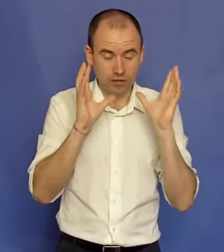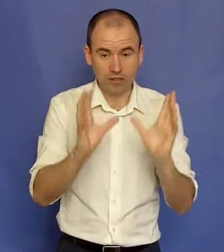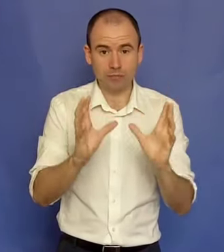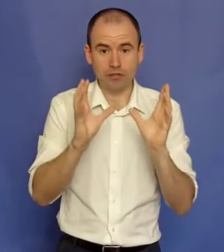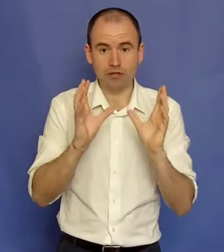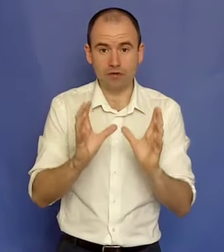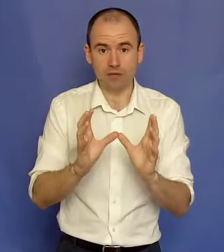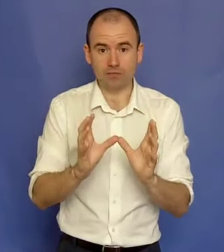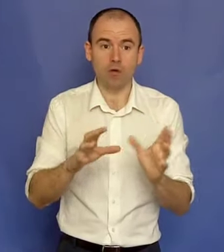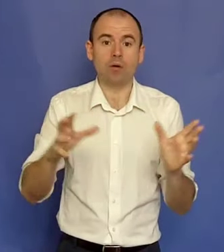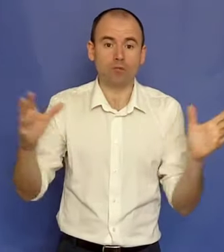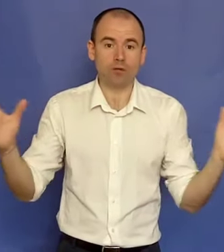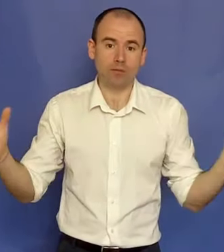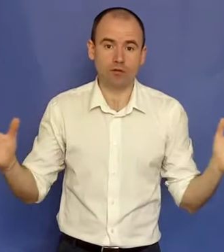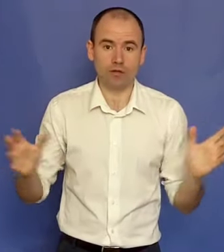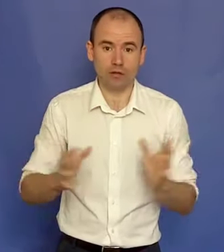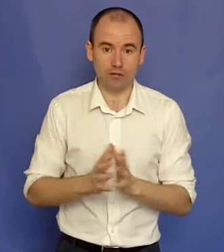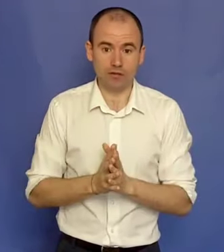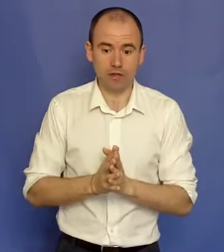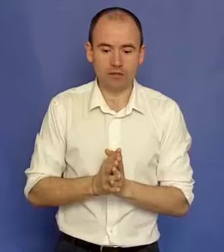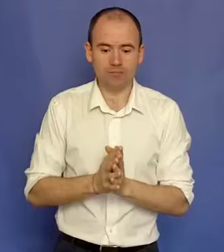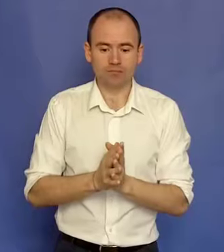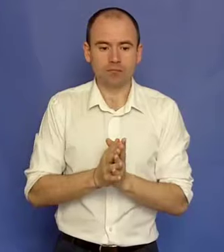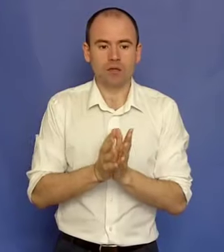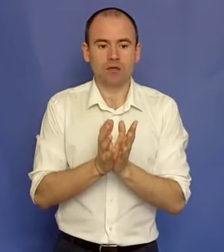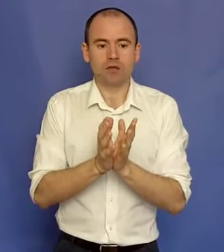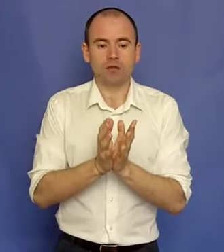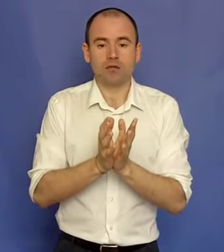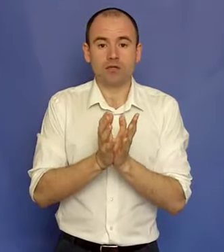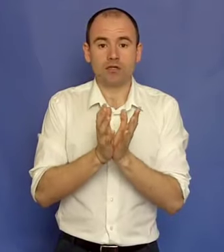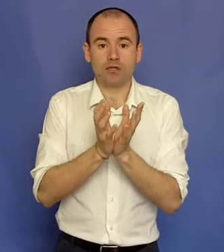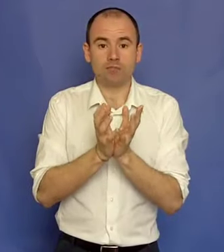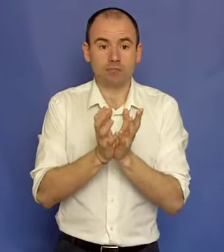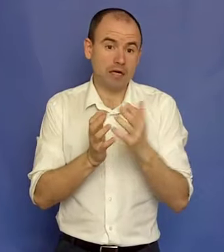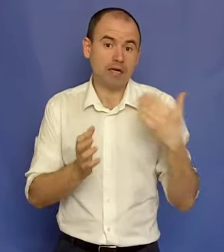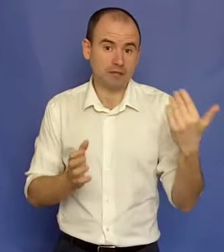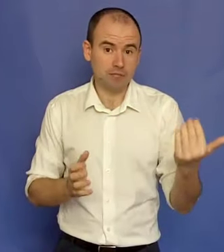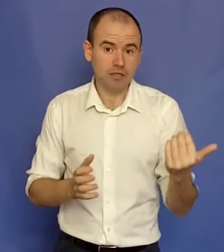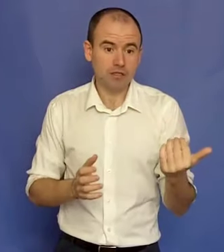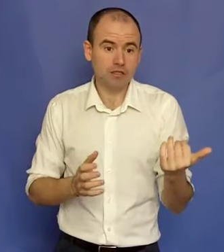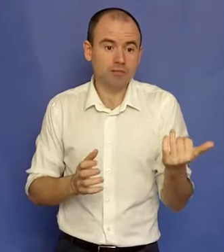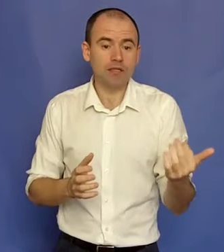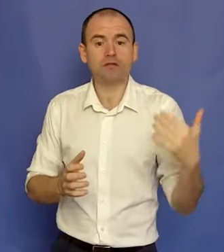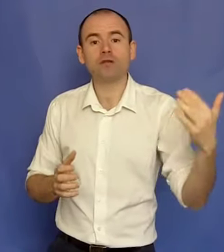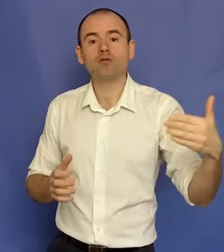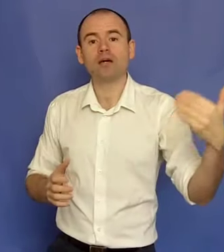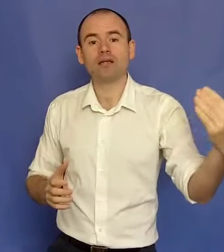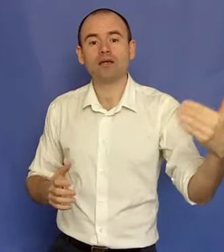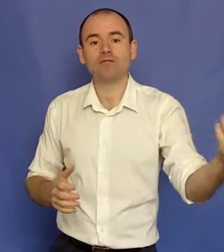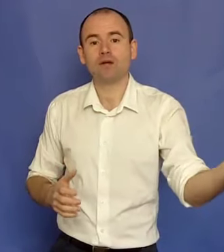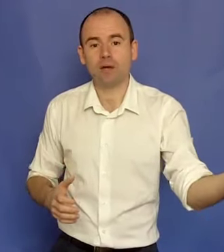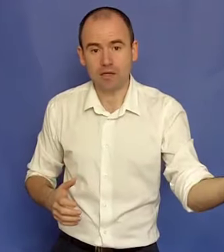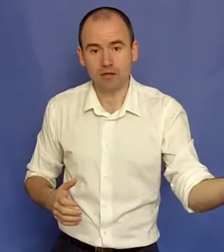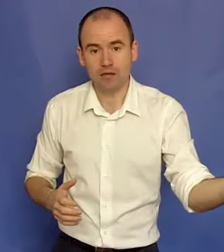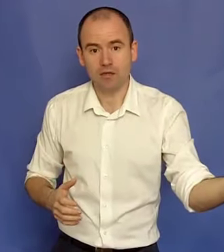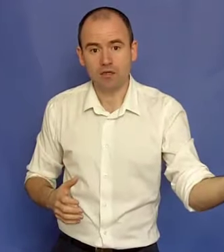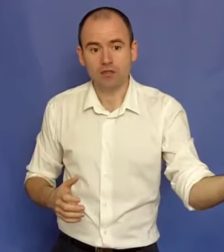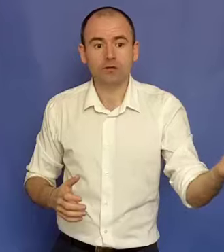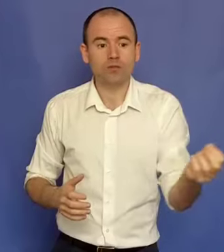Găsește pe cineva, sau mai multe persoane ar fi indicat, și pe care le admir și îți place felul în care ei fac bani. Și